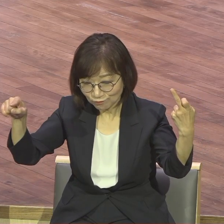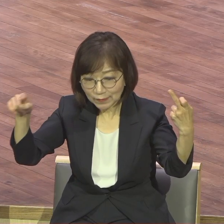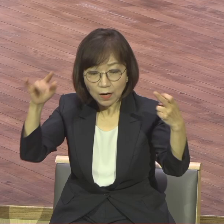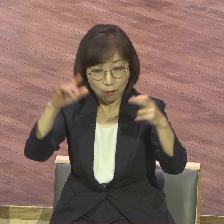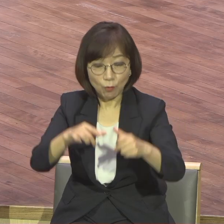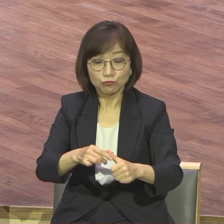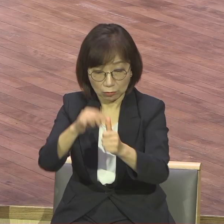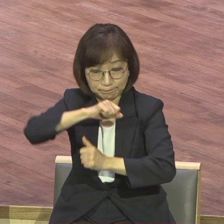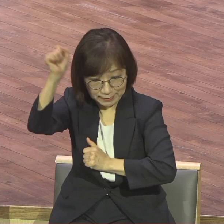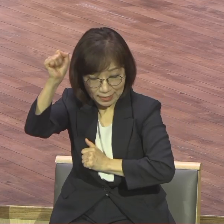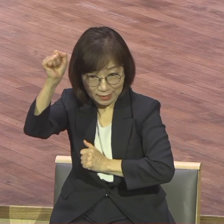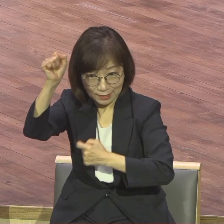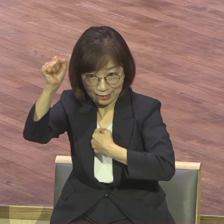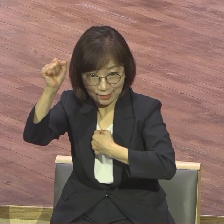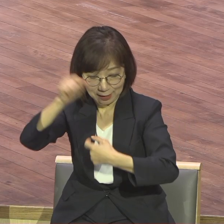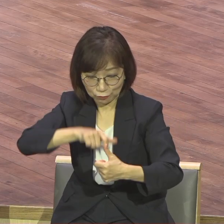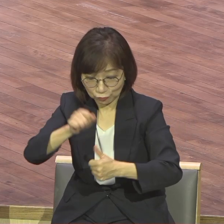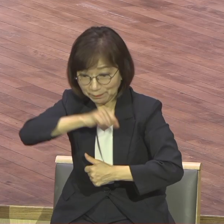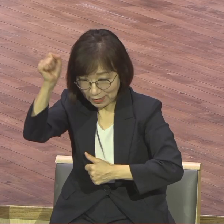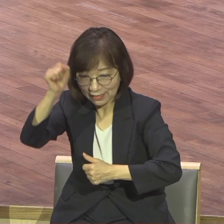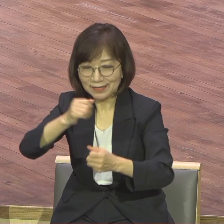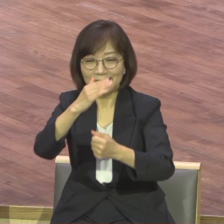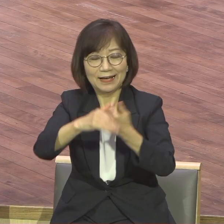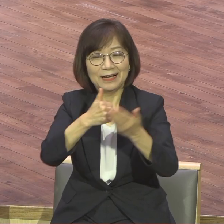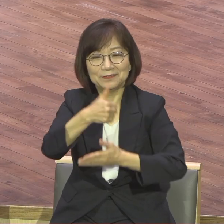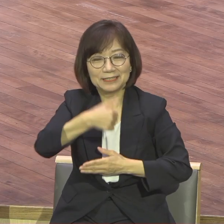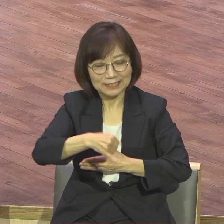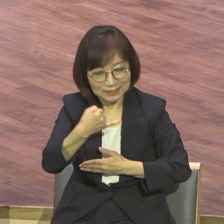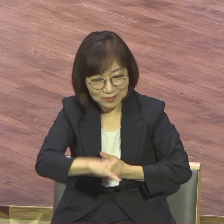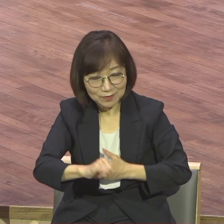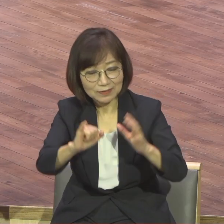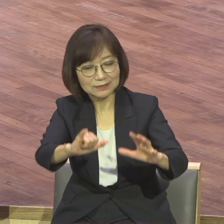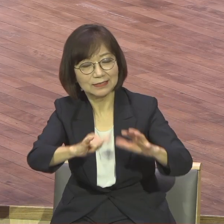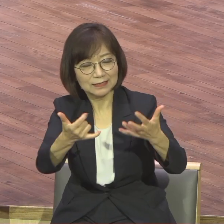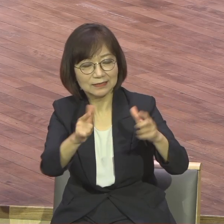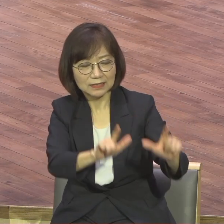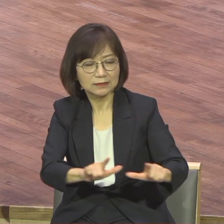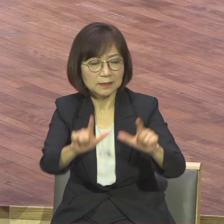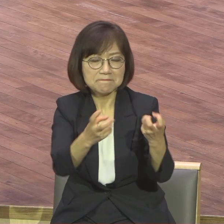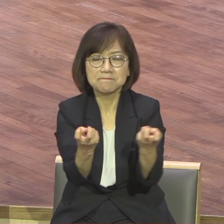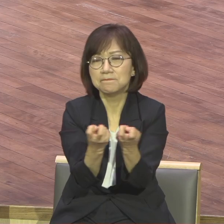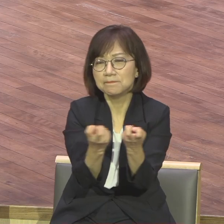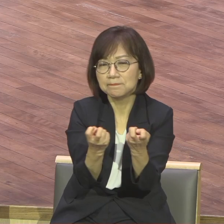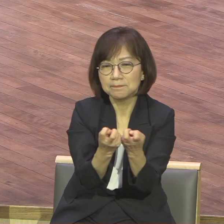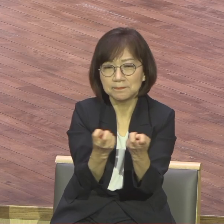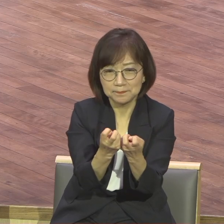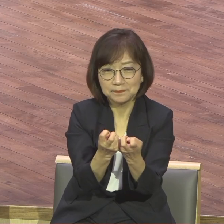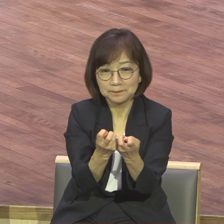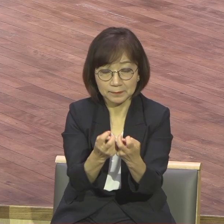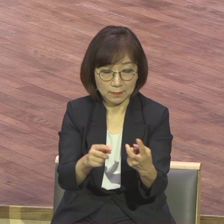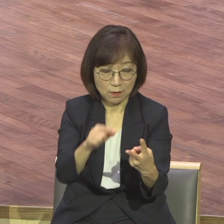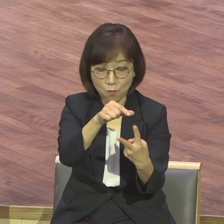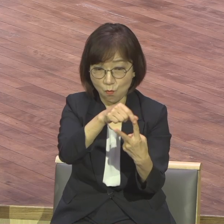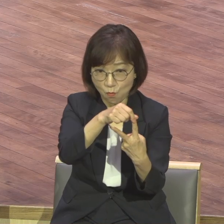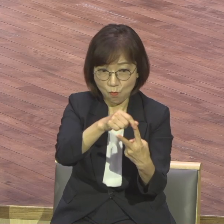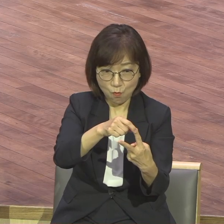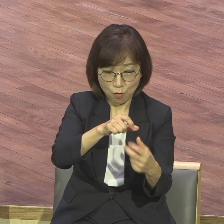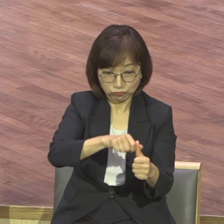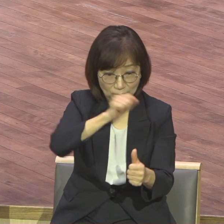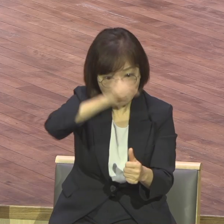어떻게 살아야 하는지 이제 구원받았으니까 이제는 구원받은 자로서의